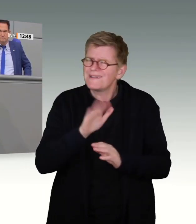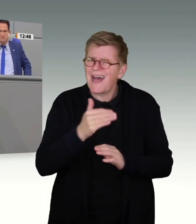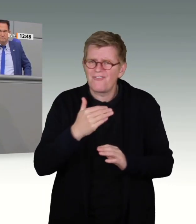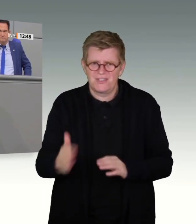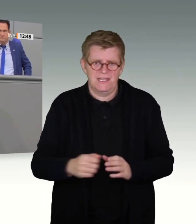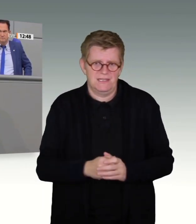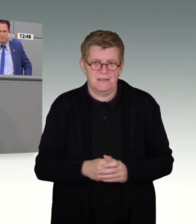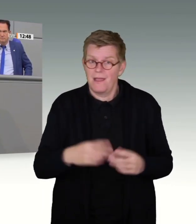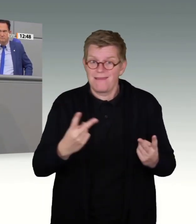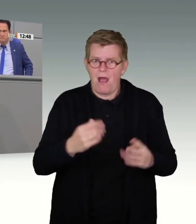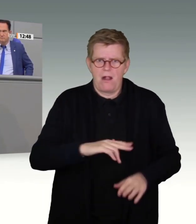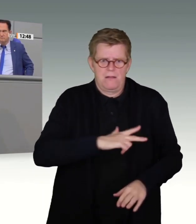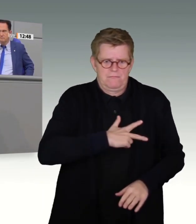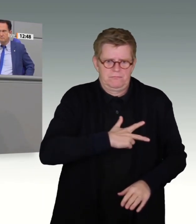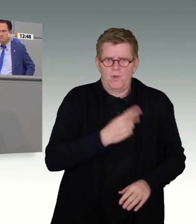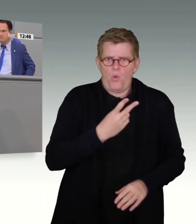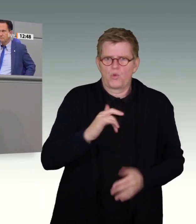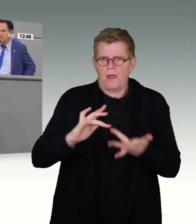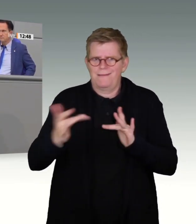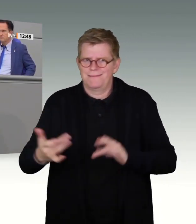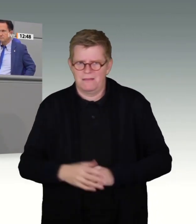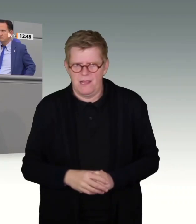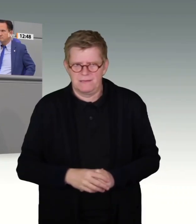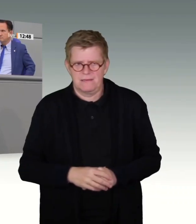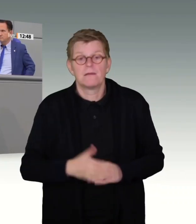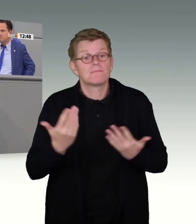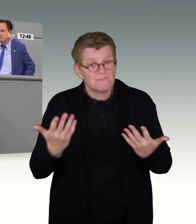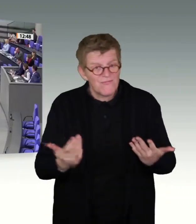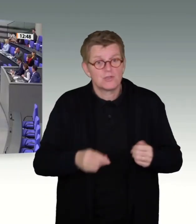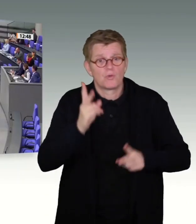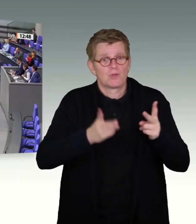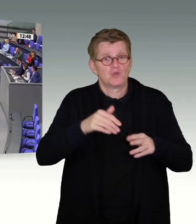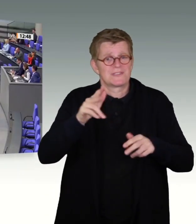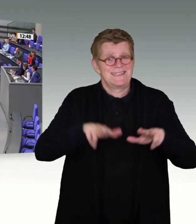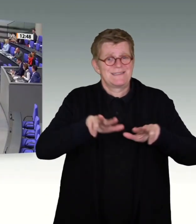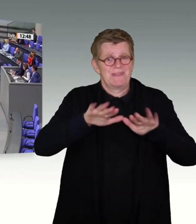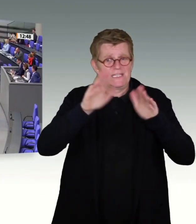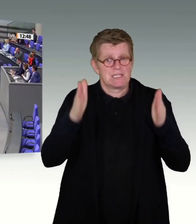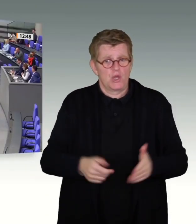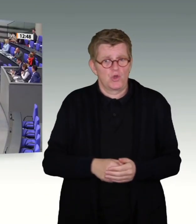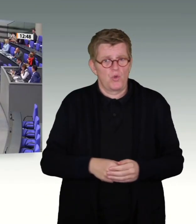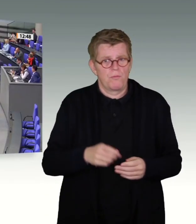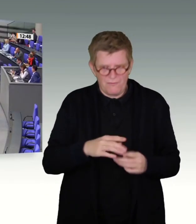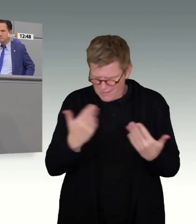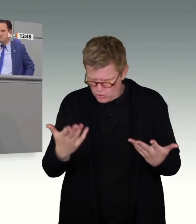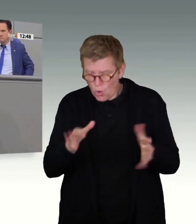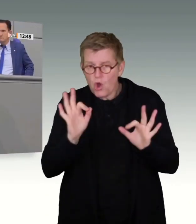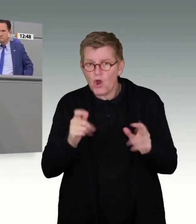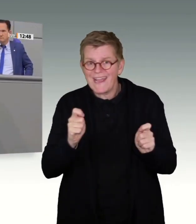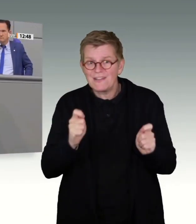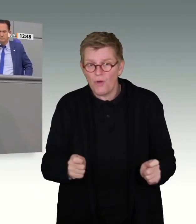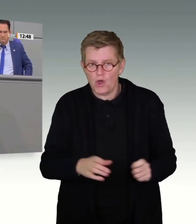realen Leben noch im Internet. Wenn das Justizministerium, wie angekündigt, einen konkreten Vorschlag für eine